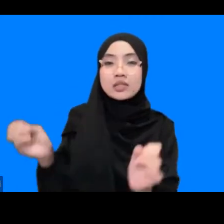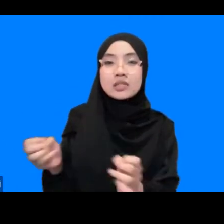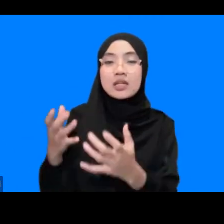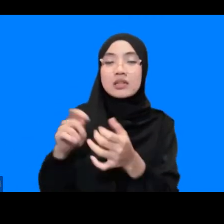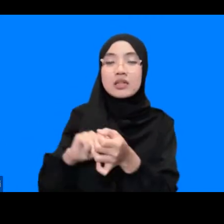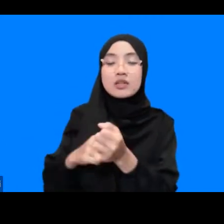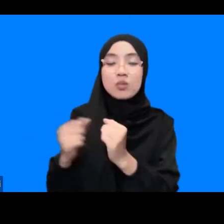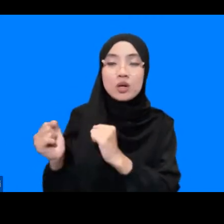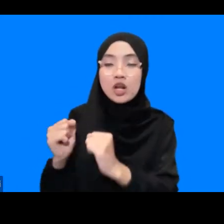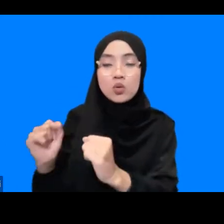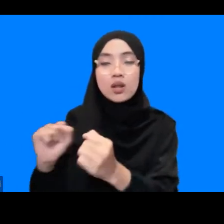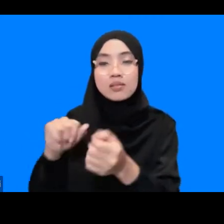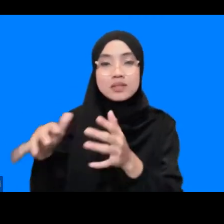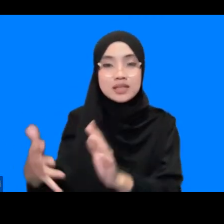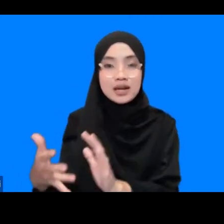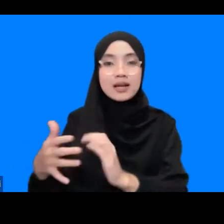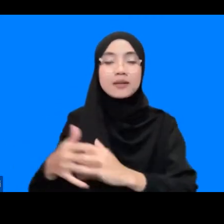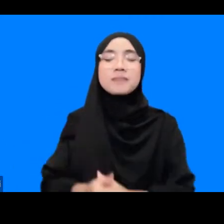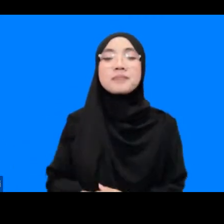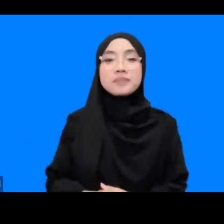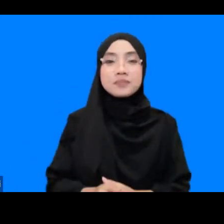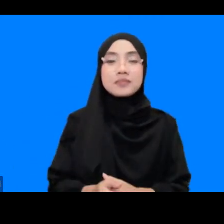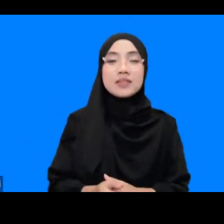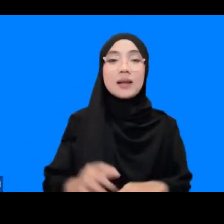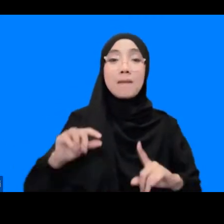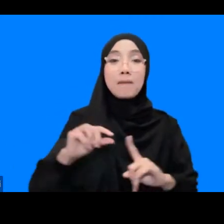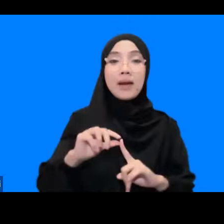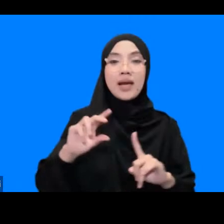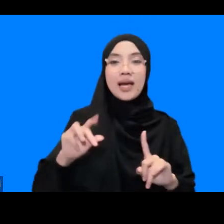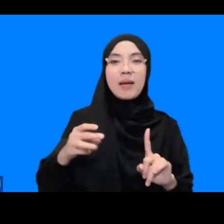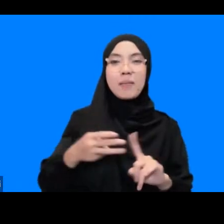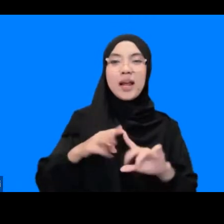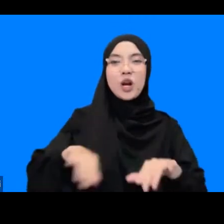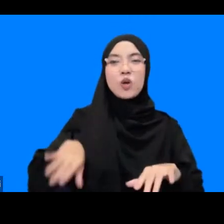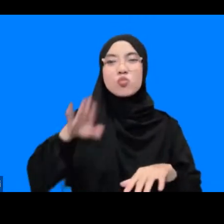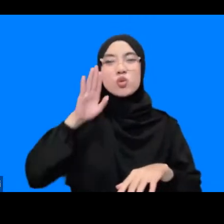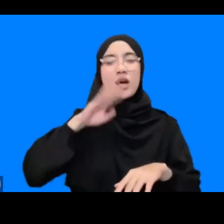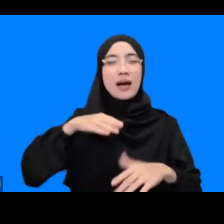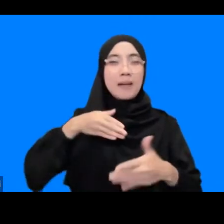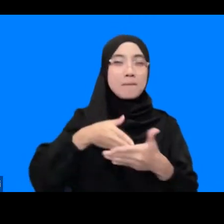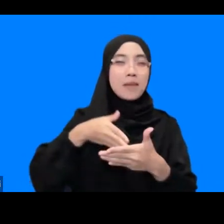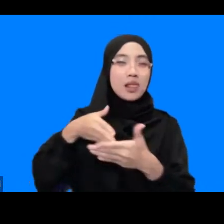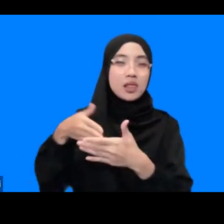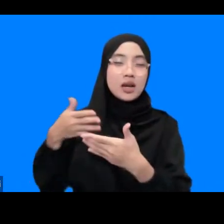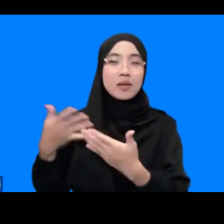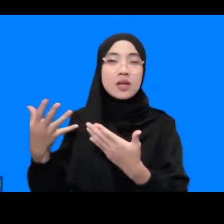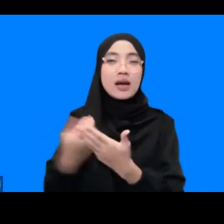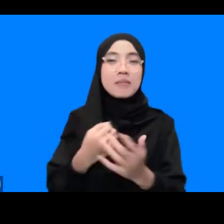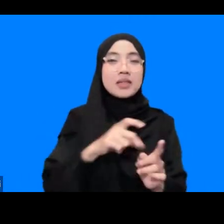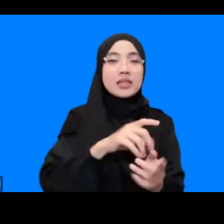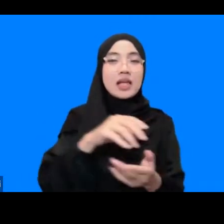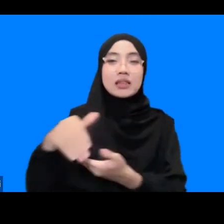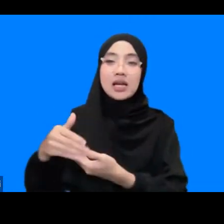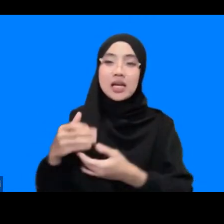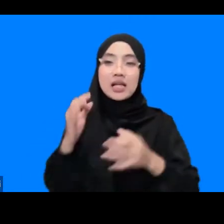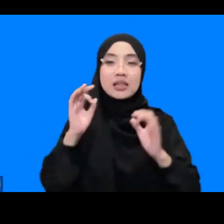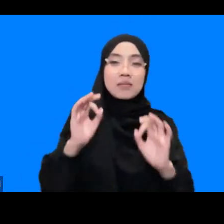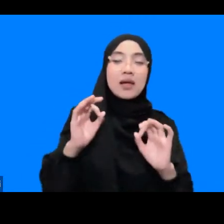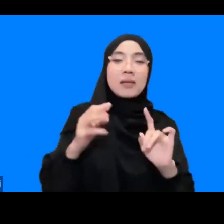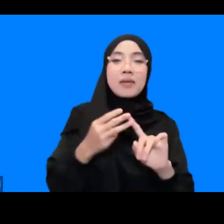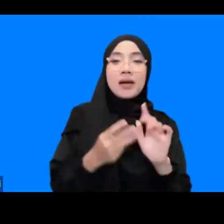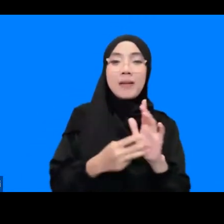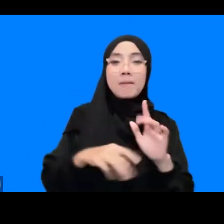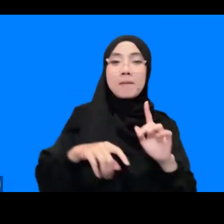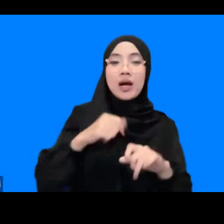tanggap darurat nah kesulitan dalam PRB di kalangan anak muda ini adalah mendapatkan data yang akurat BNBB sebenarnya